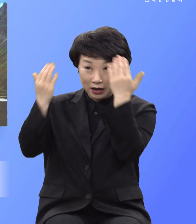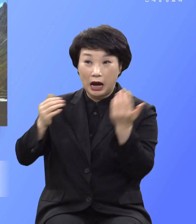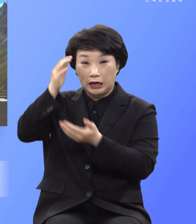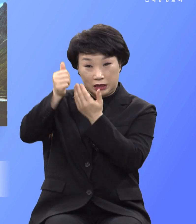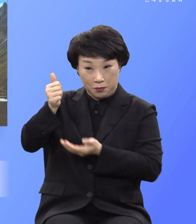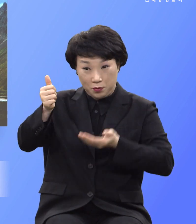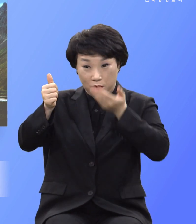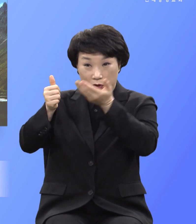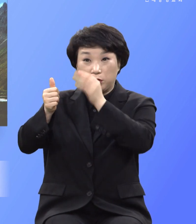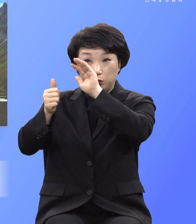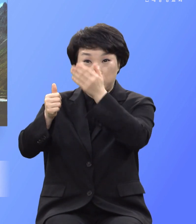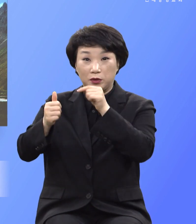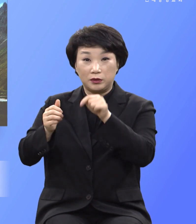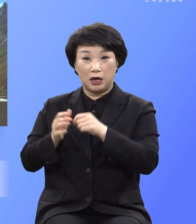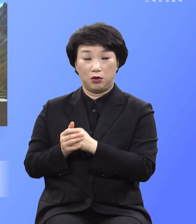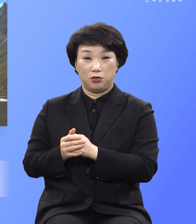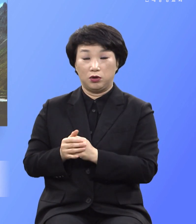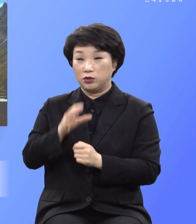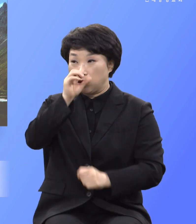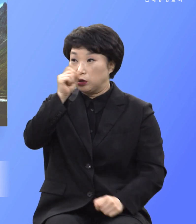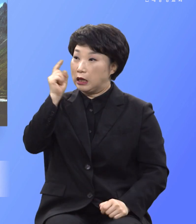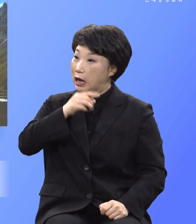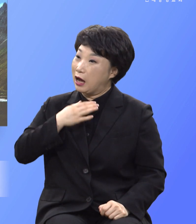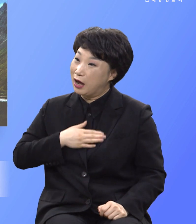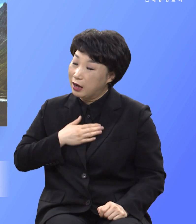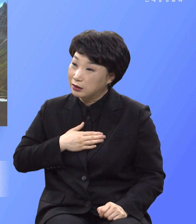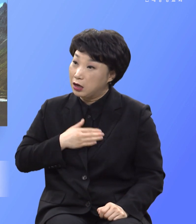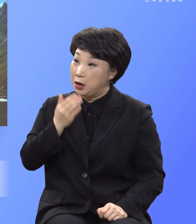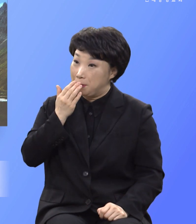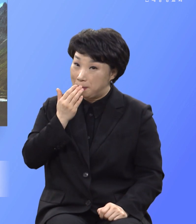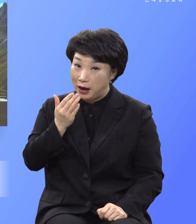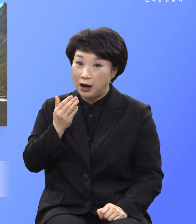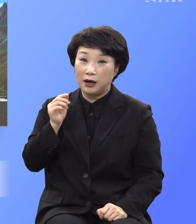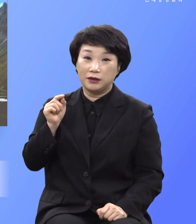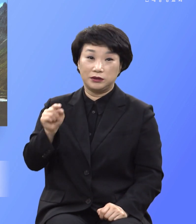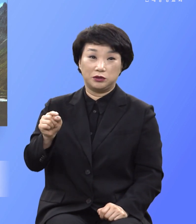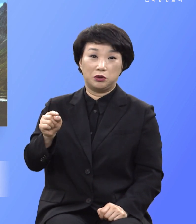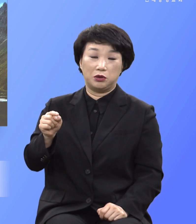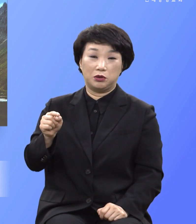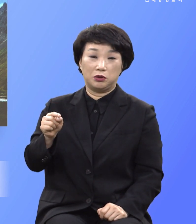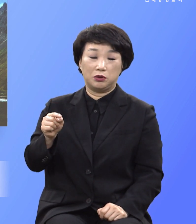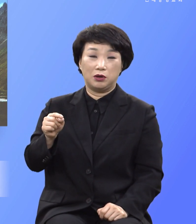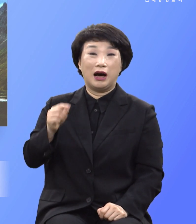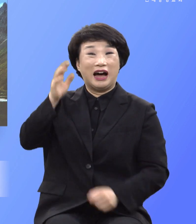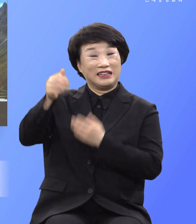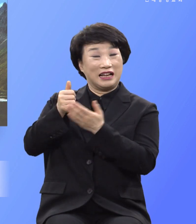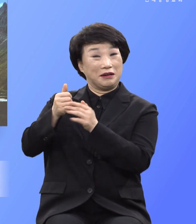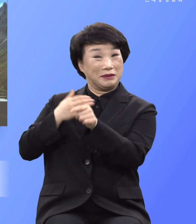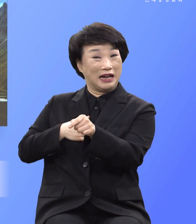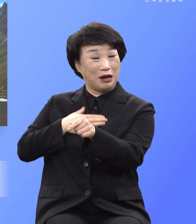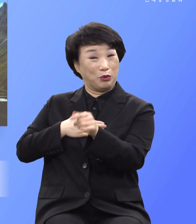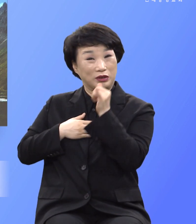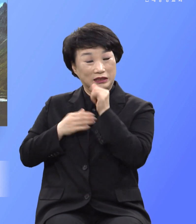같이 되고 선악을 알 줄을 하나님이 아십니다